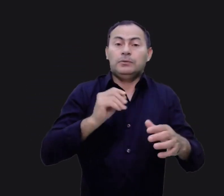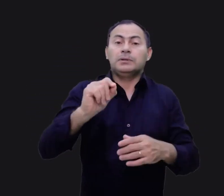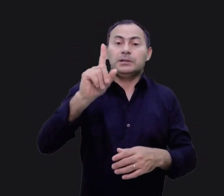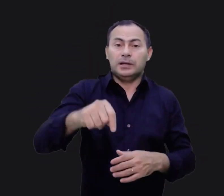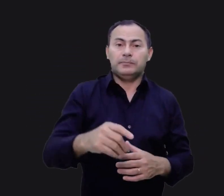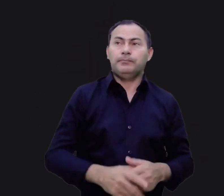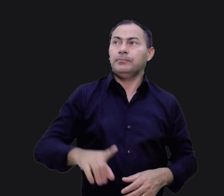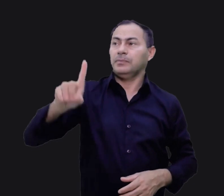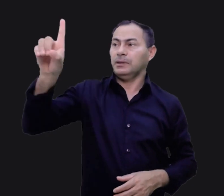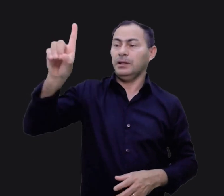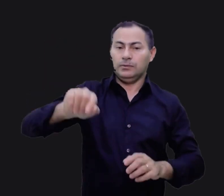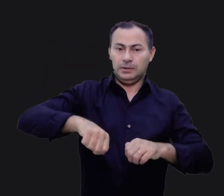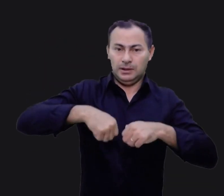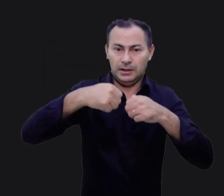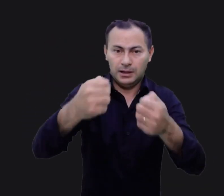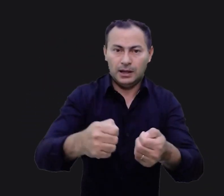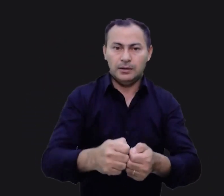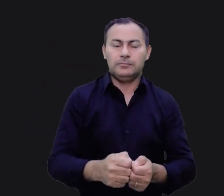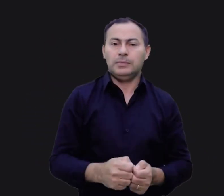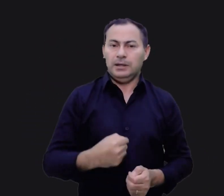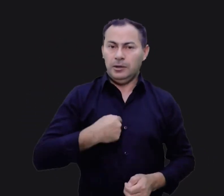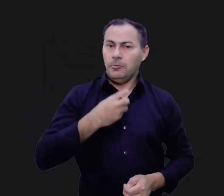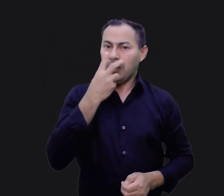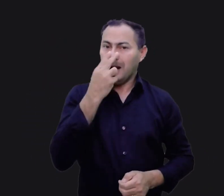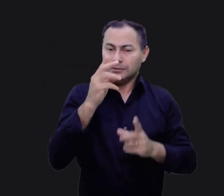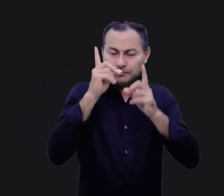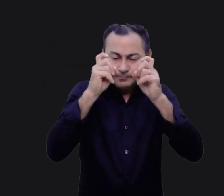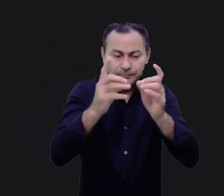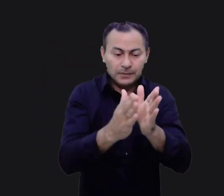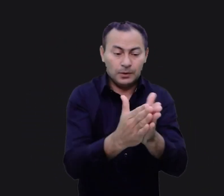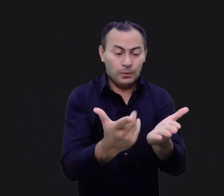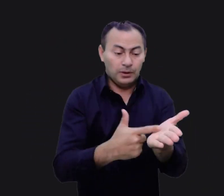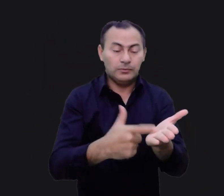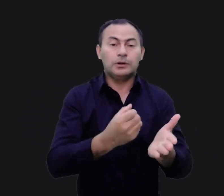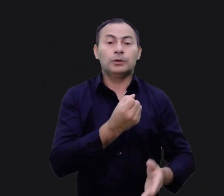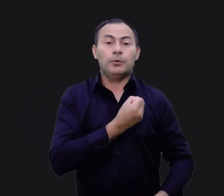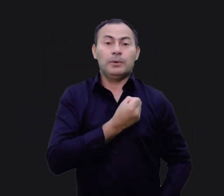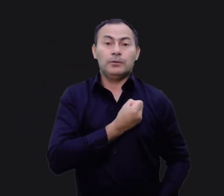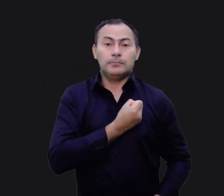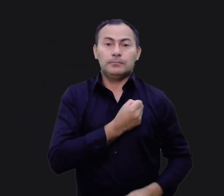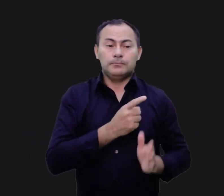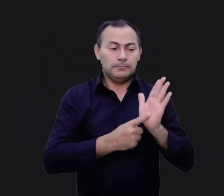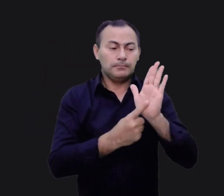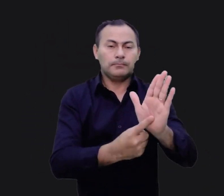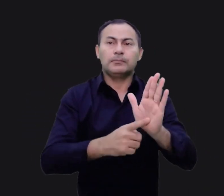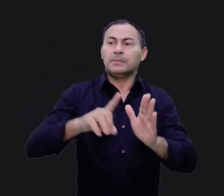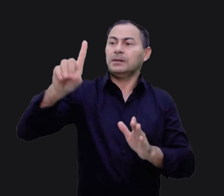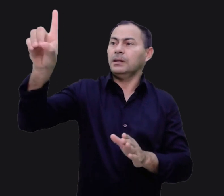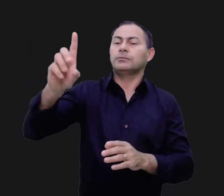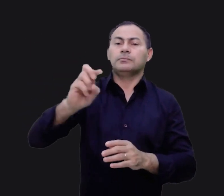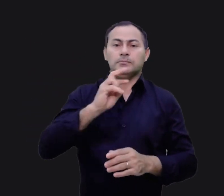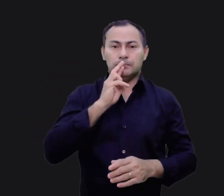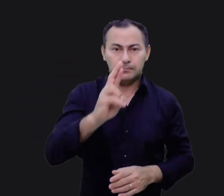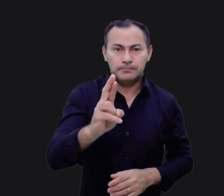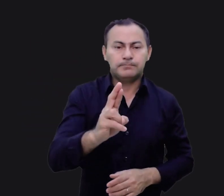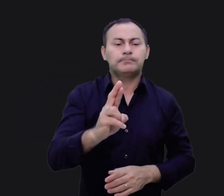que seja. Deus lhe dará. Acho interessante o fato de que o livro de Números mostra Deus respondendo